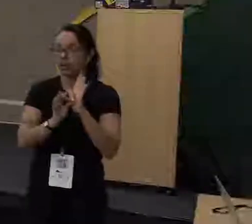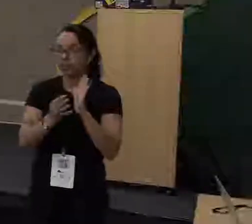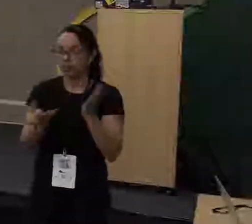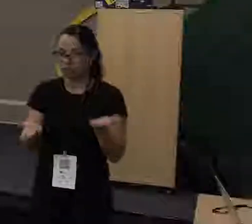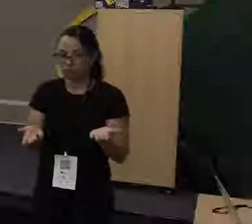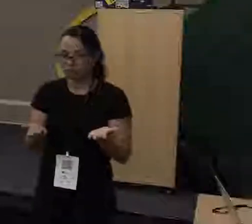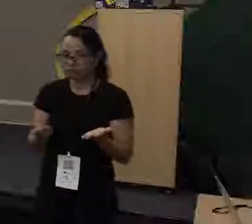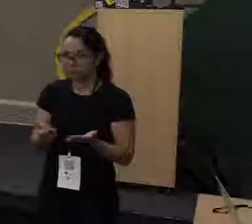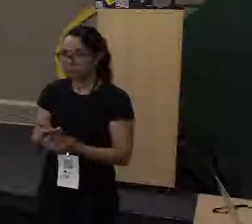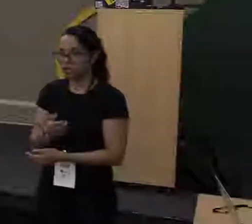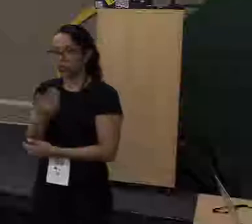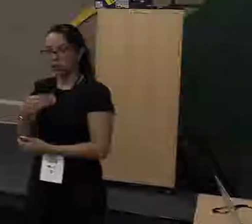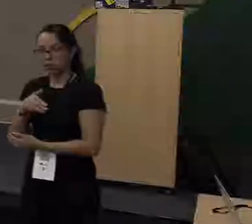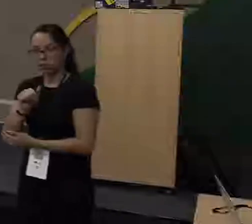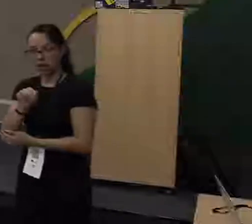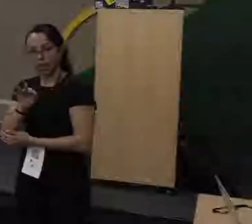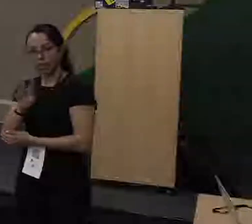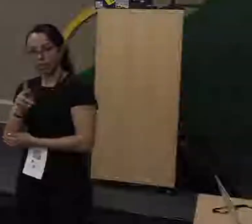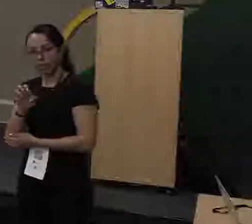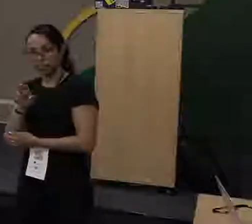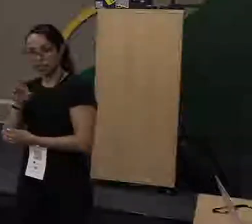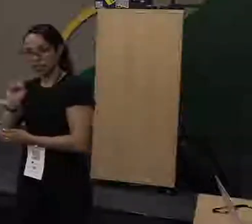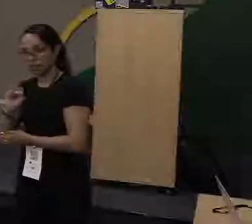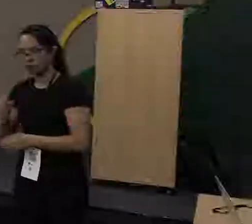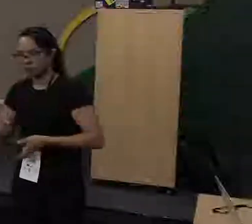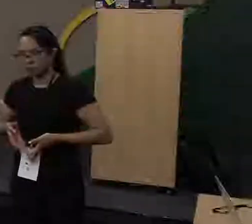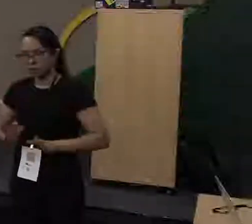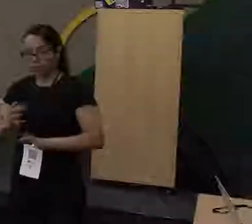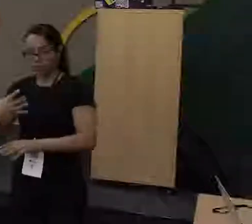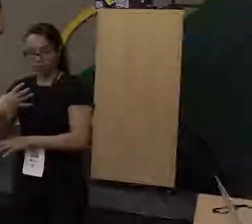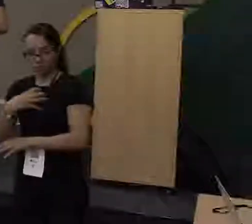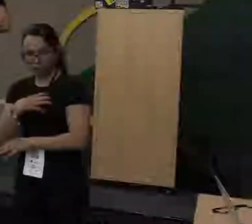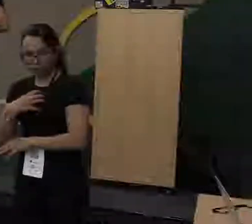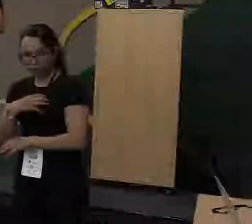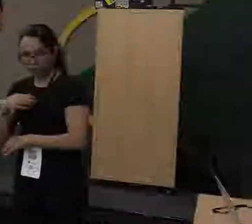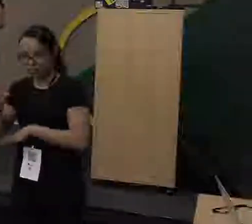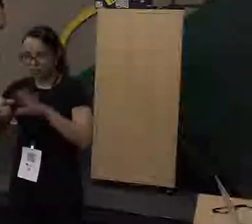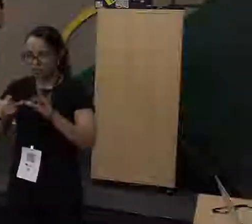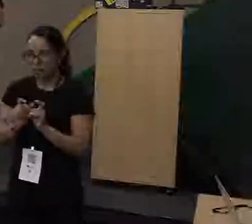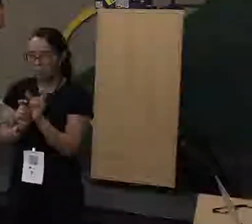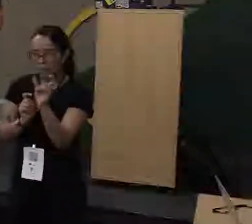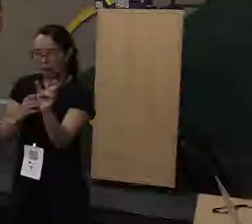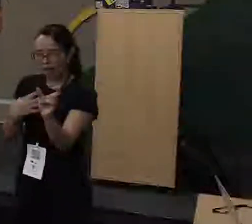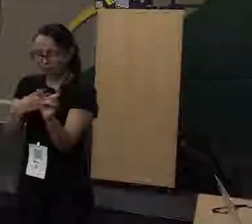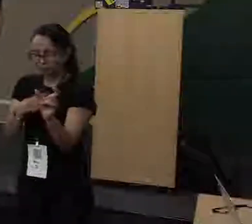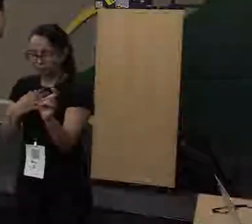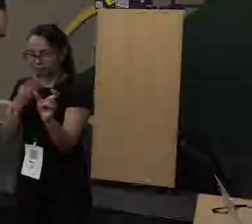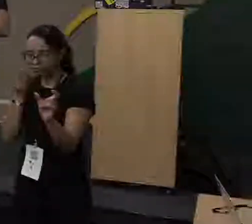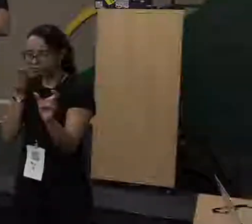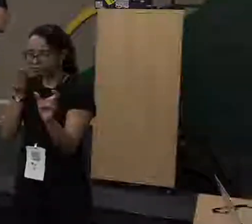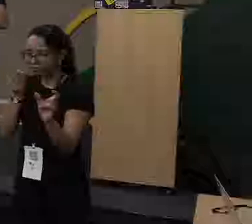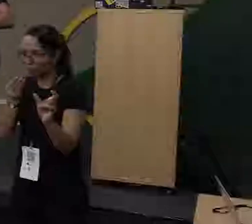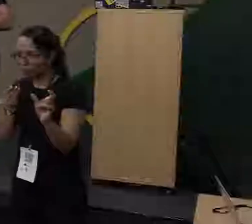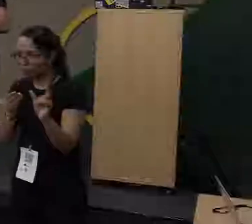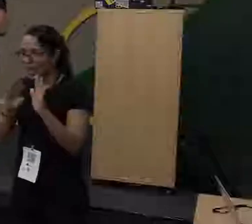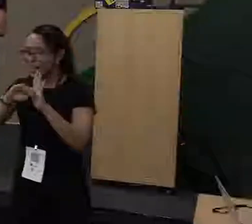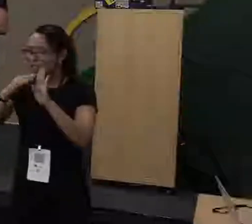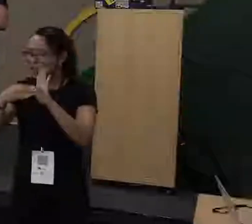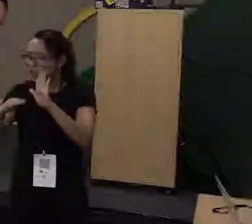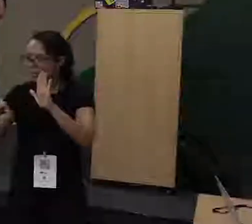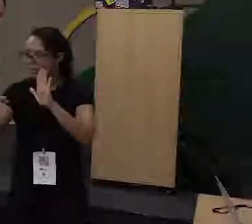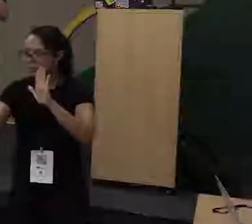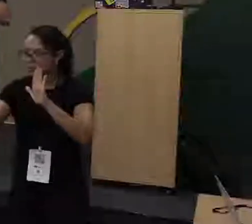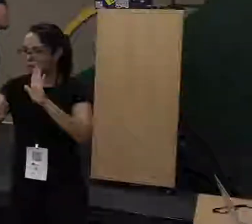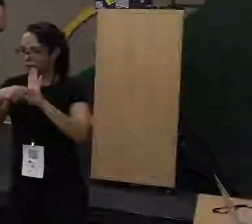Eu me chamo Matheus Malaquias, eu sou lá da Bahia, então provavelmente vocês vão ouvir alguma palavra que vocês não vão entender, não vai ser em inglês,